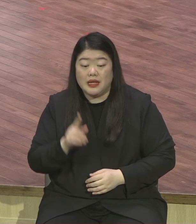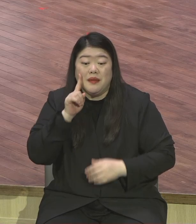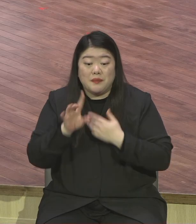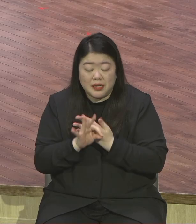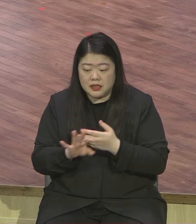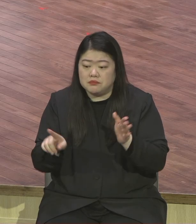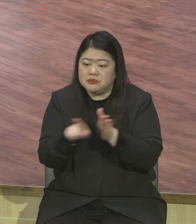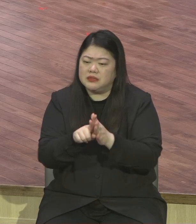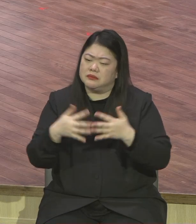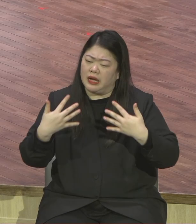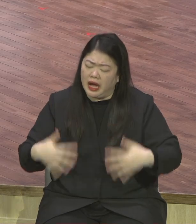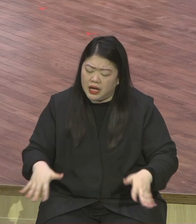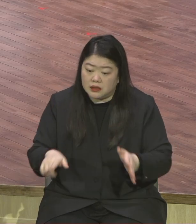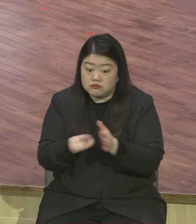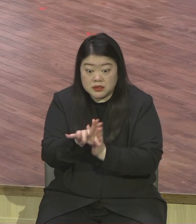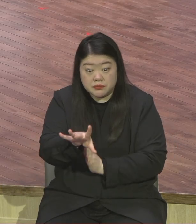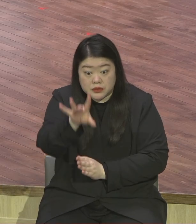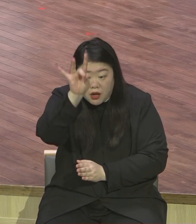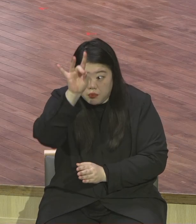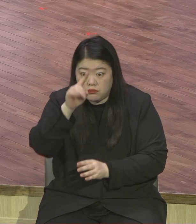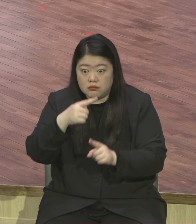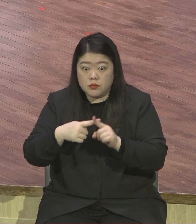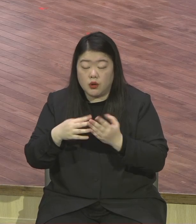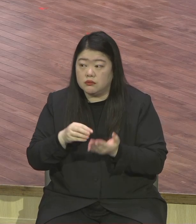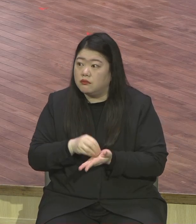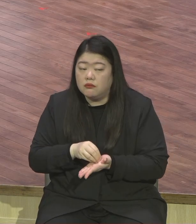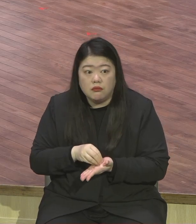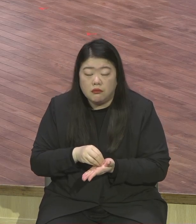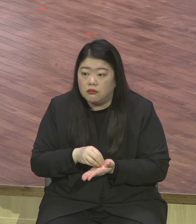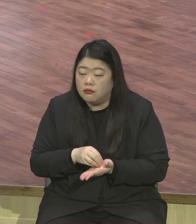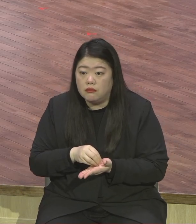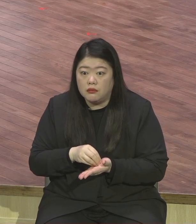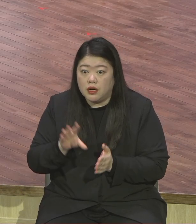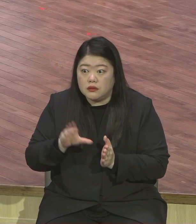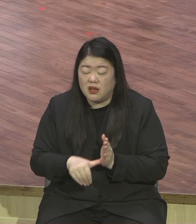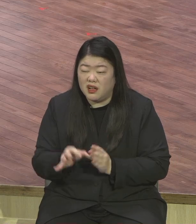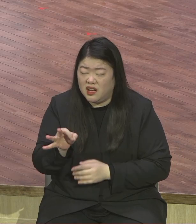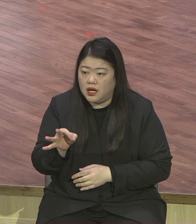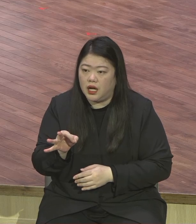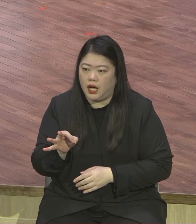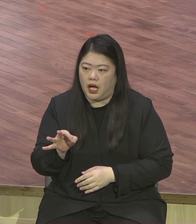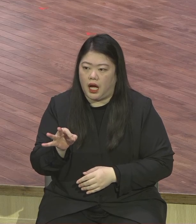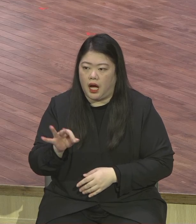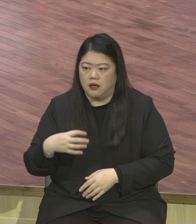안 할 수도 없고 하긴 했는데 이거 빨리 끝내야 되겠는데 얼마나 가슴이 아픈지 몰라